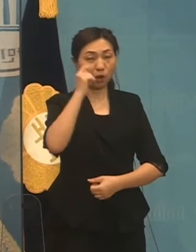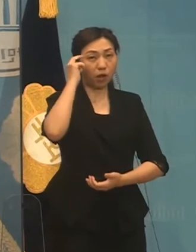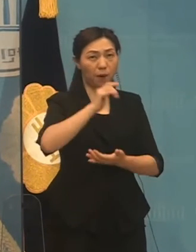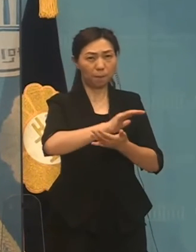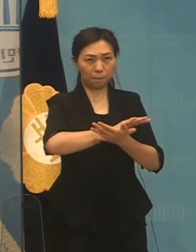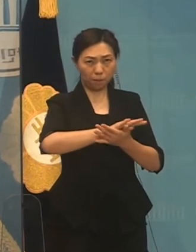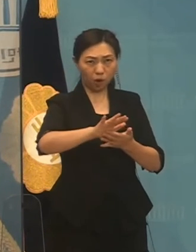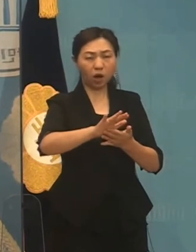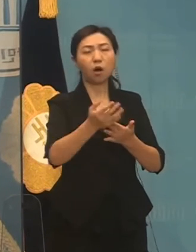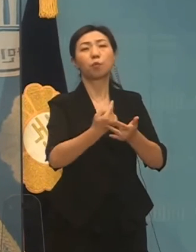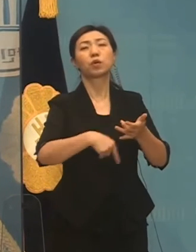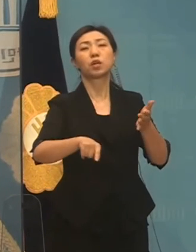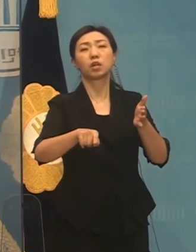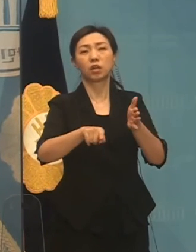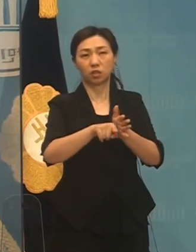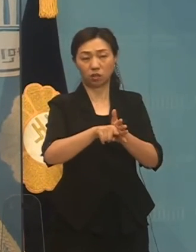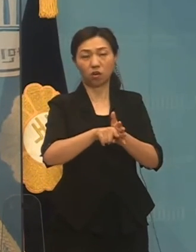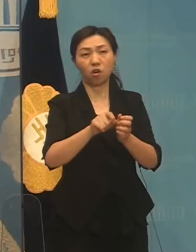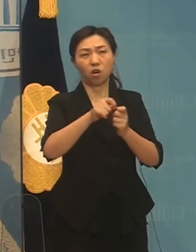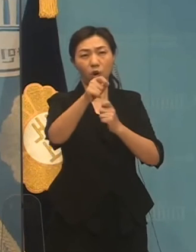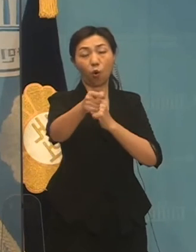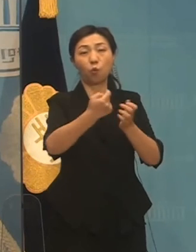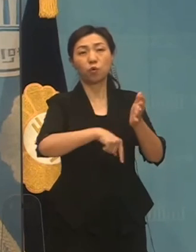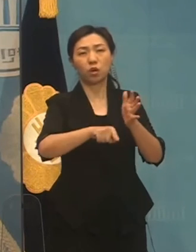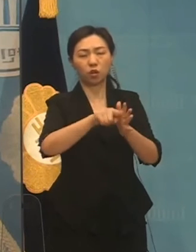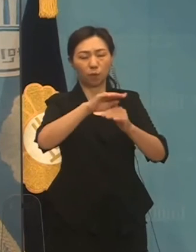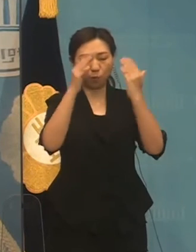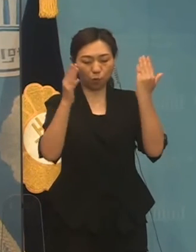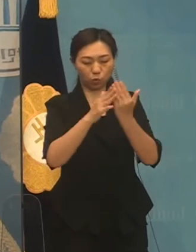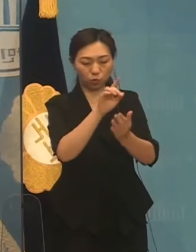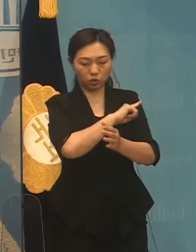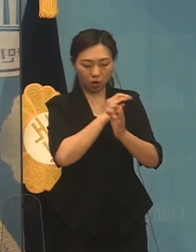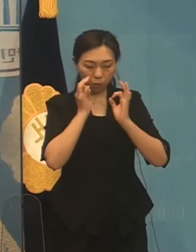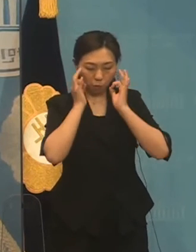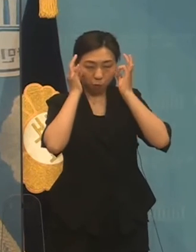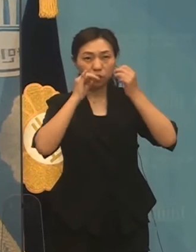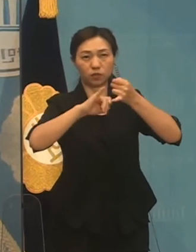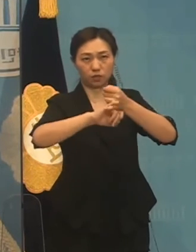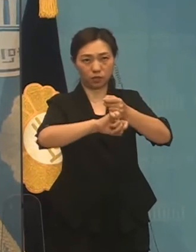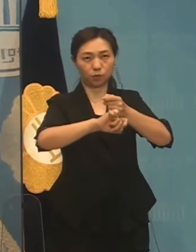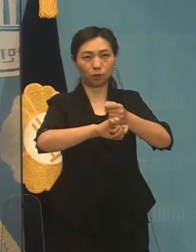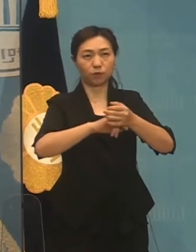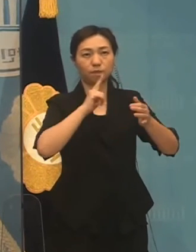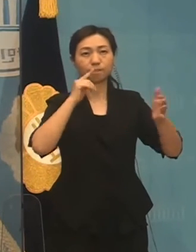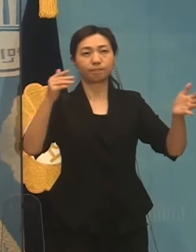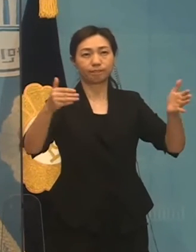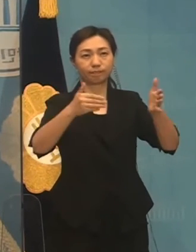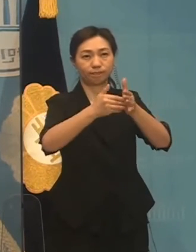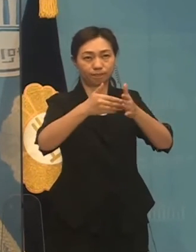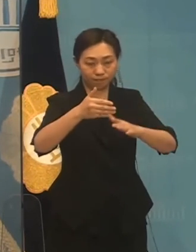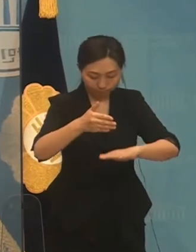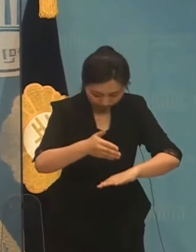체제의 정착을 위해 모든 노력을 다해 나가겠다는 말씀을 드립니다. 이상입니다.